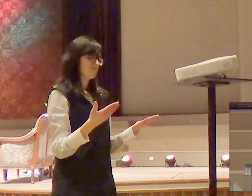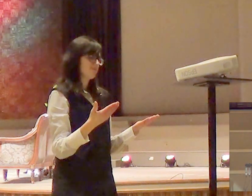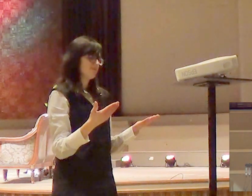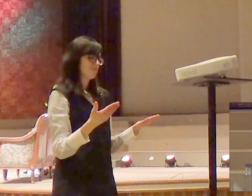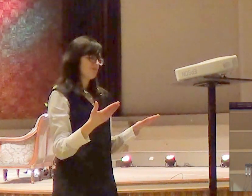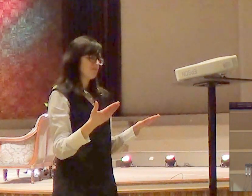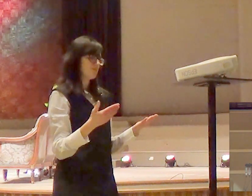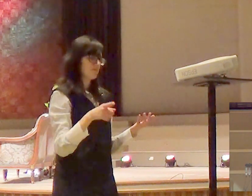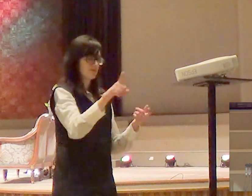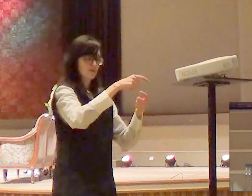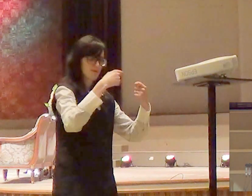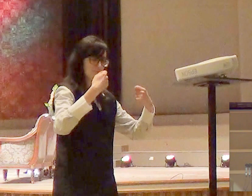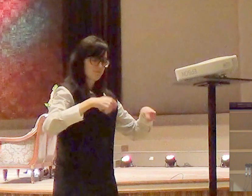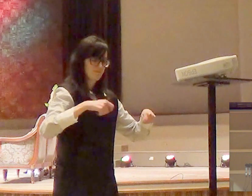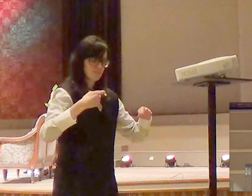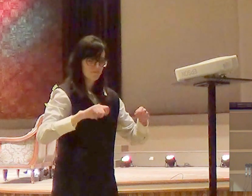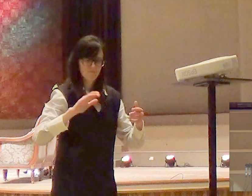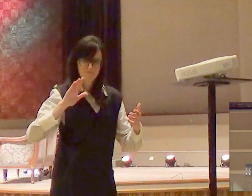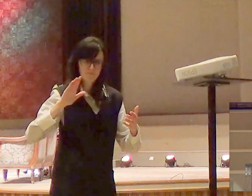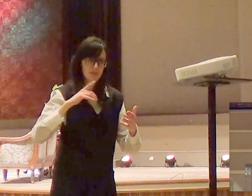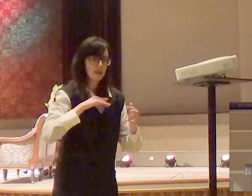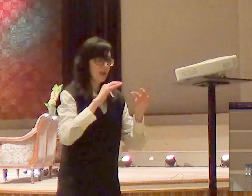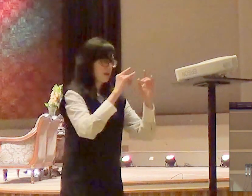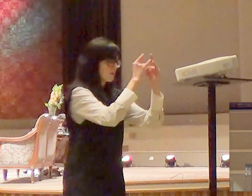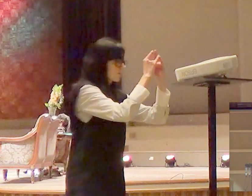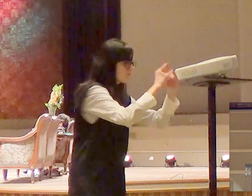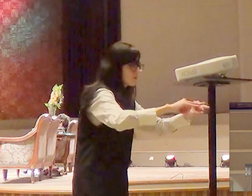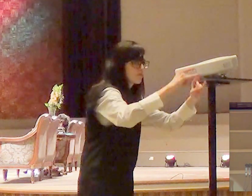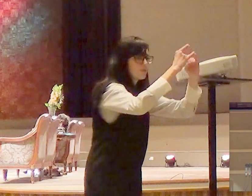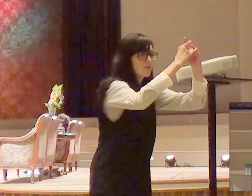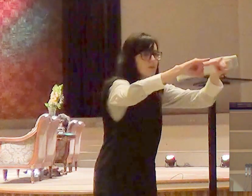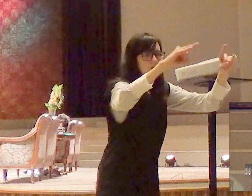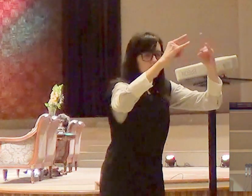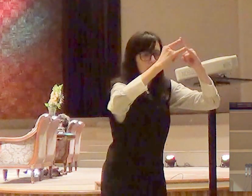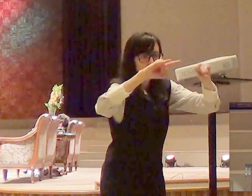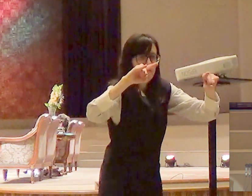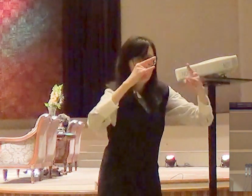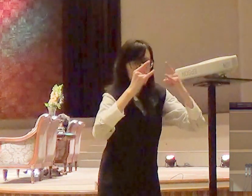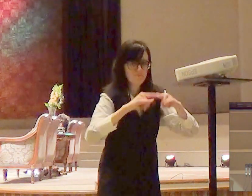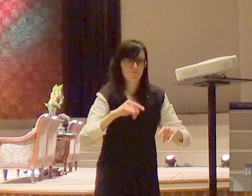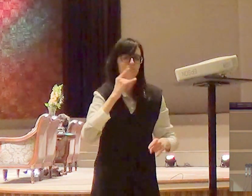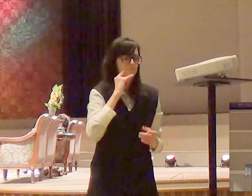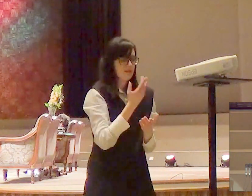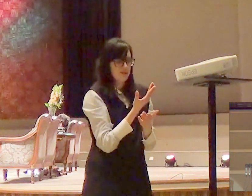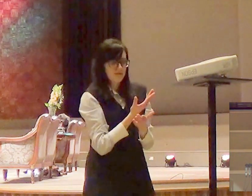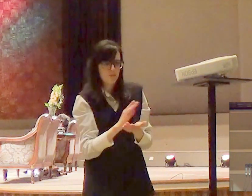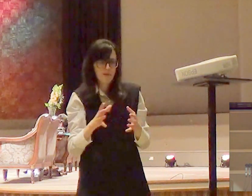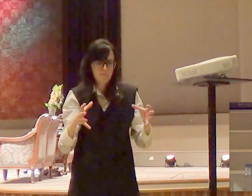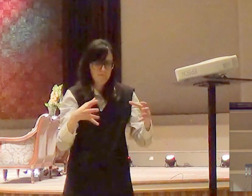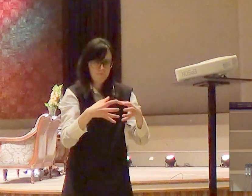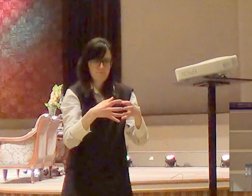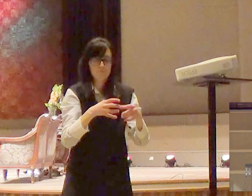afastem-se das tendas desses ímpios essa é uma palavra forte